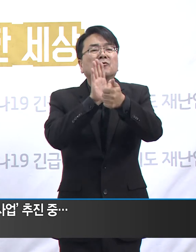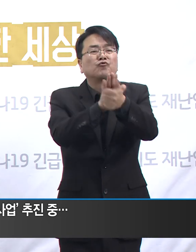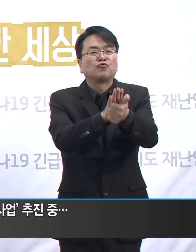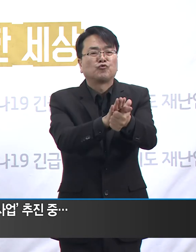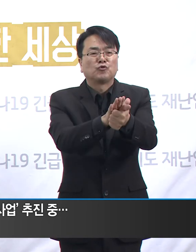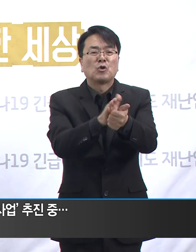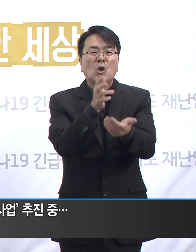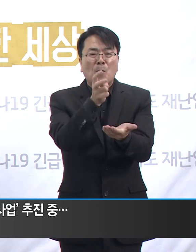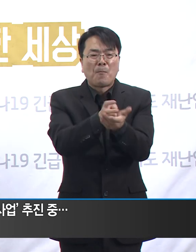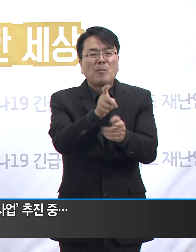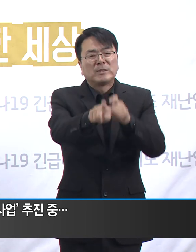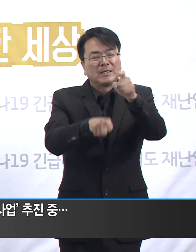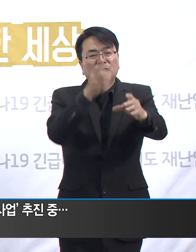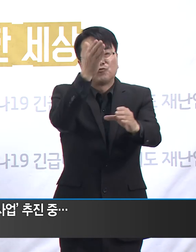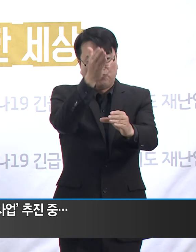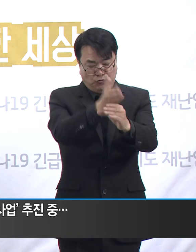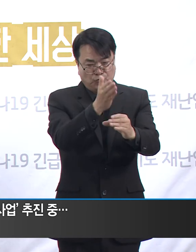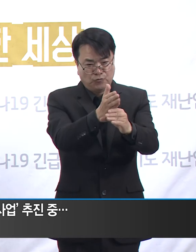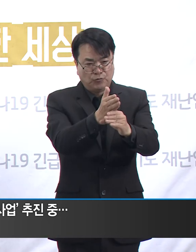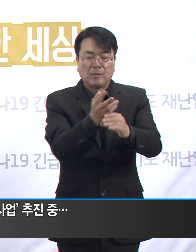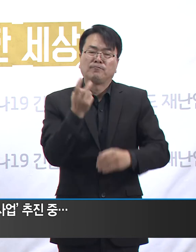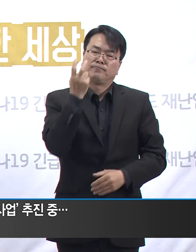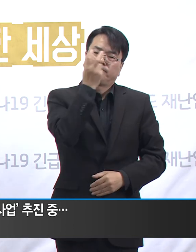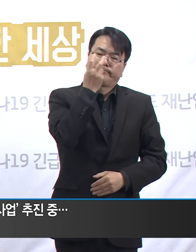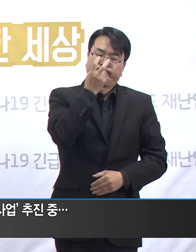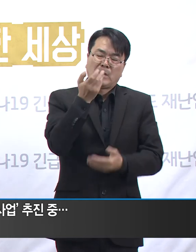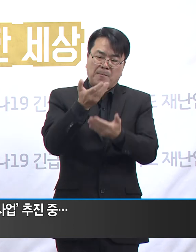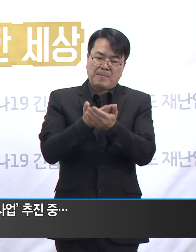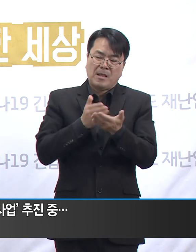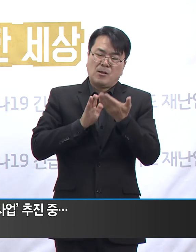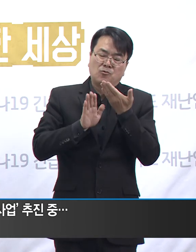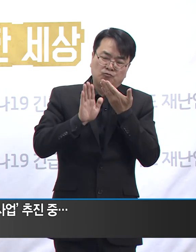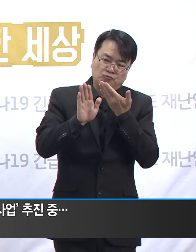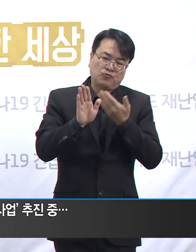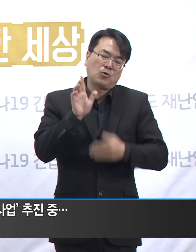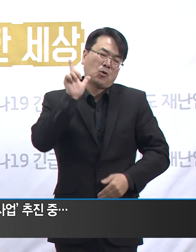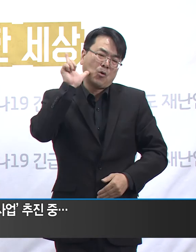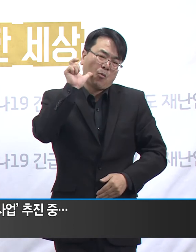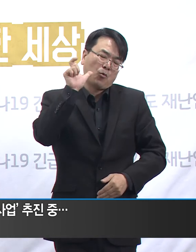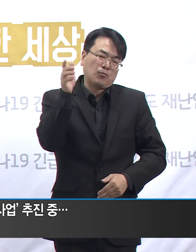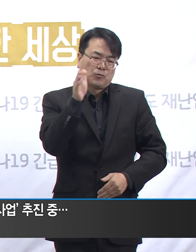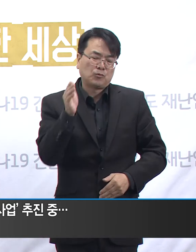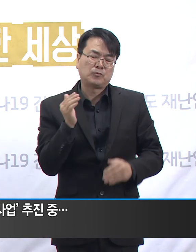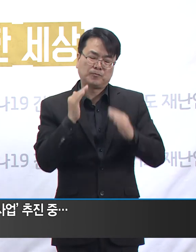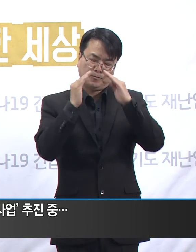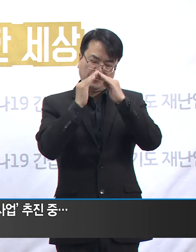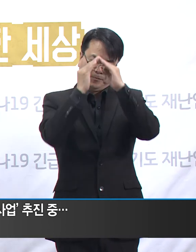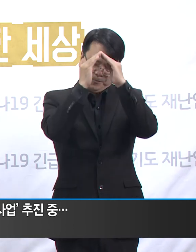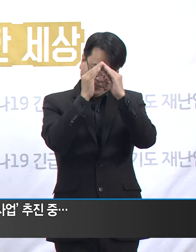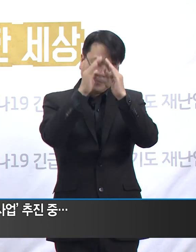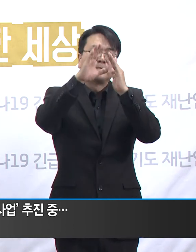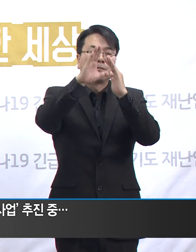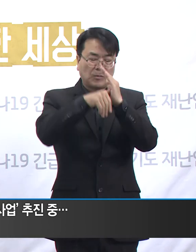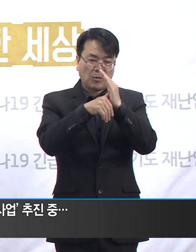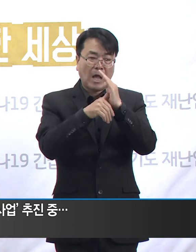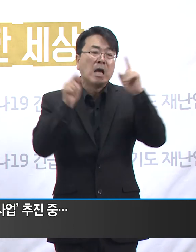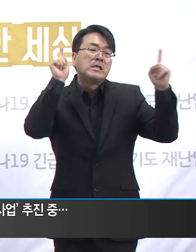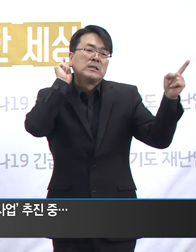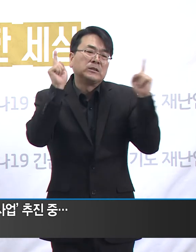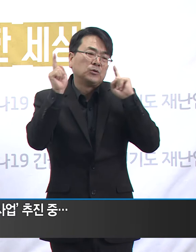진단검사를 받고 결과를 통보한 뒤 이메일이나 우편을 통하여 사업기금을 신청할 수 있고